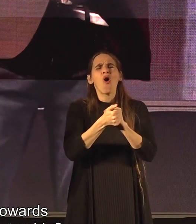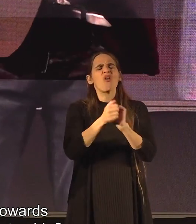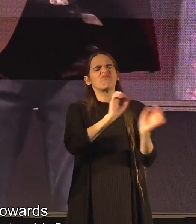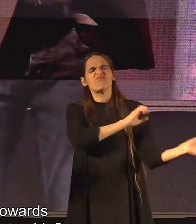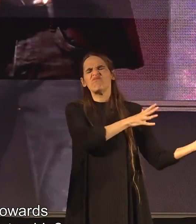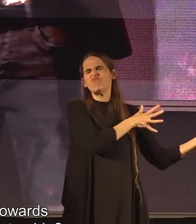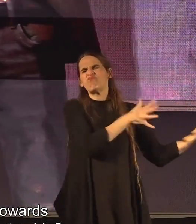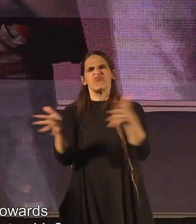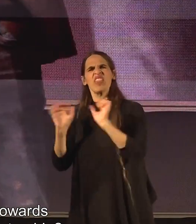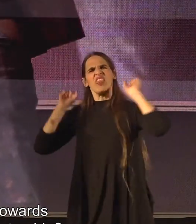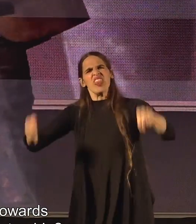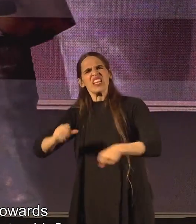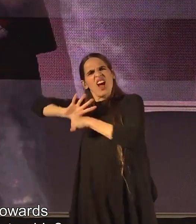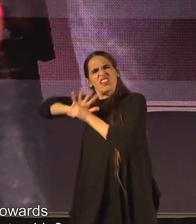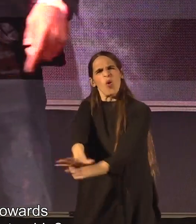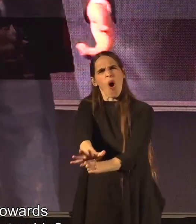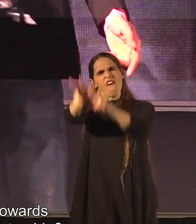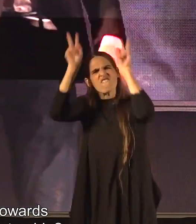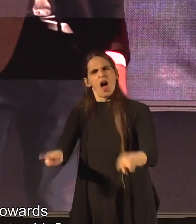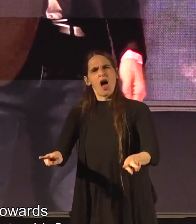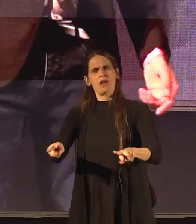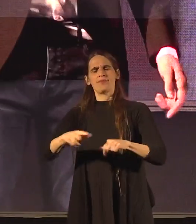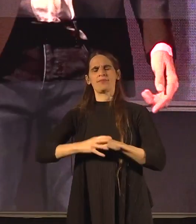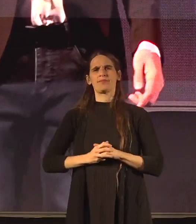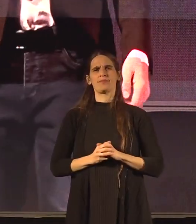אל דיקטטורה מושלמת